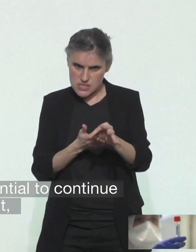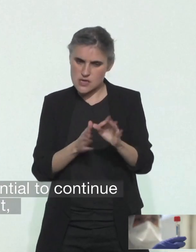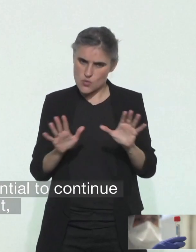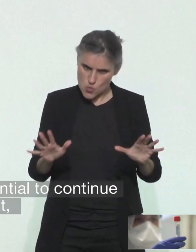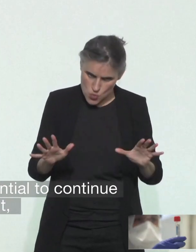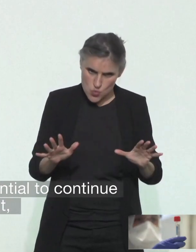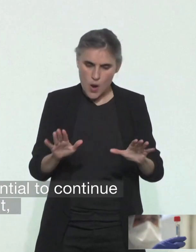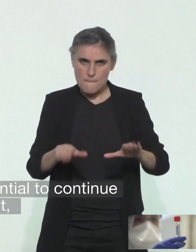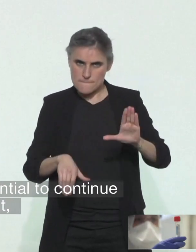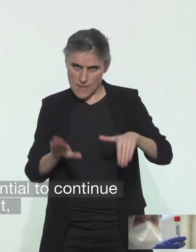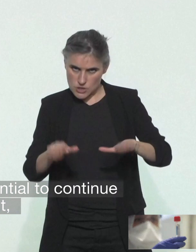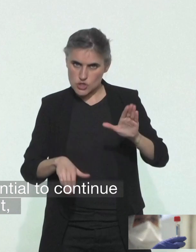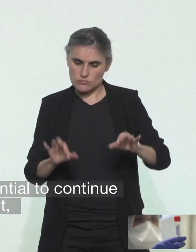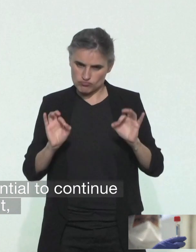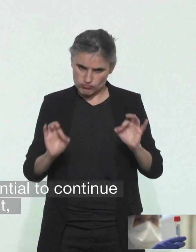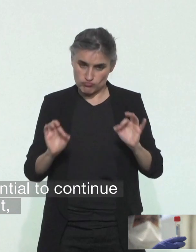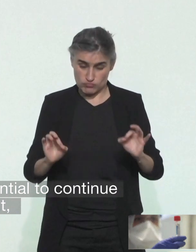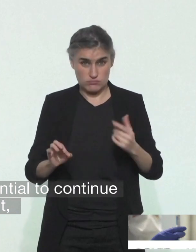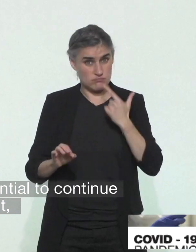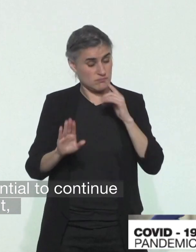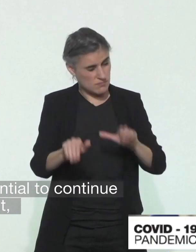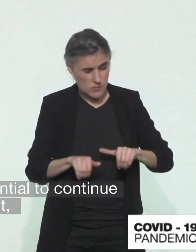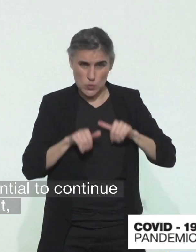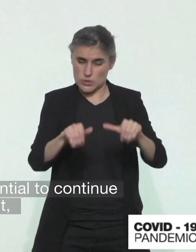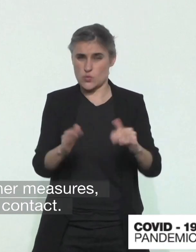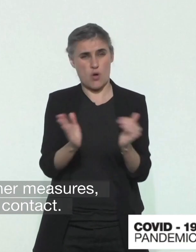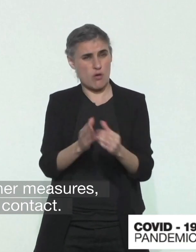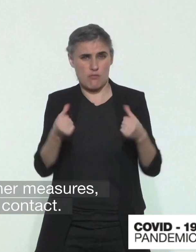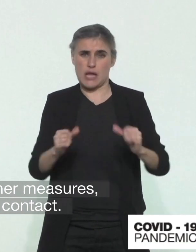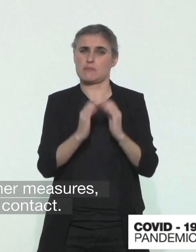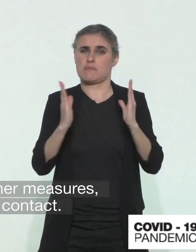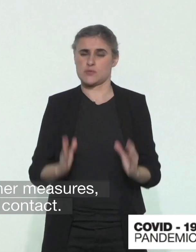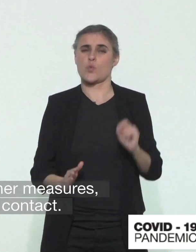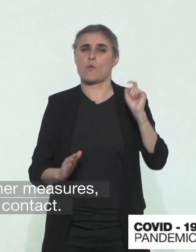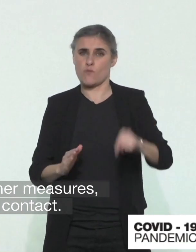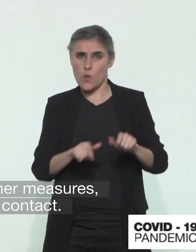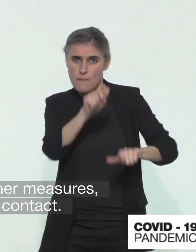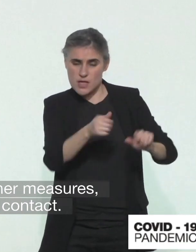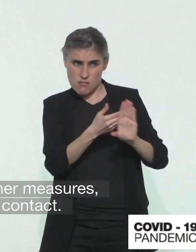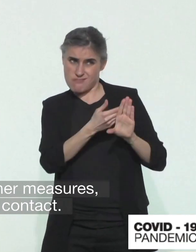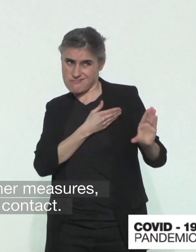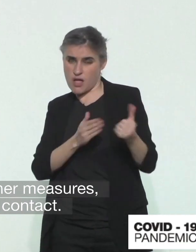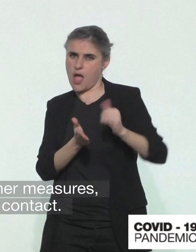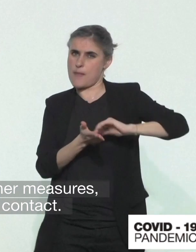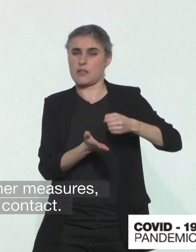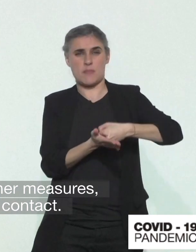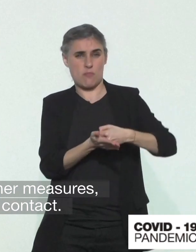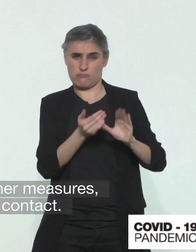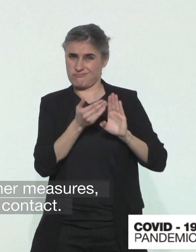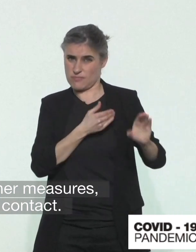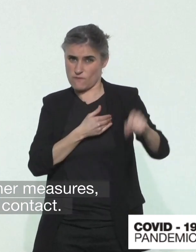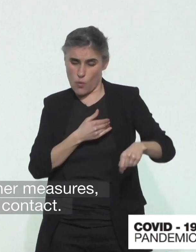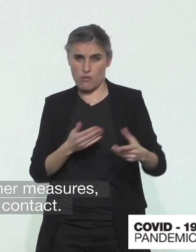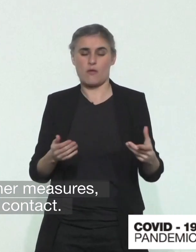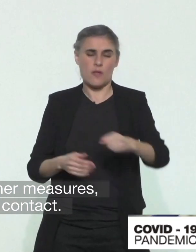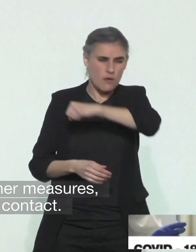donc absolument indispensable de poursuivre le confinement, la distanciation physique d'un mètre, tous les gestes barrières